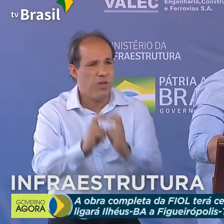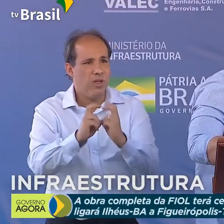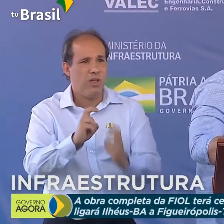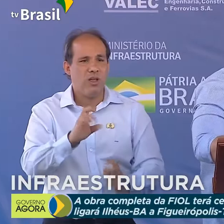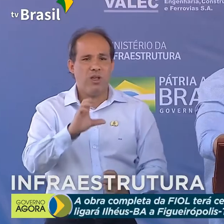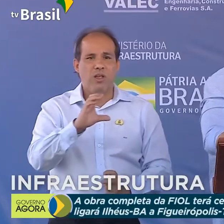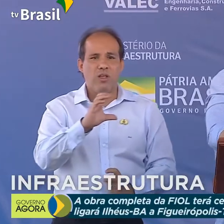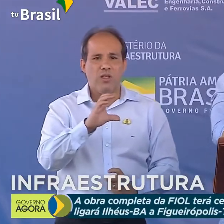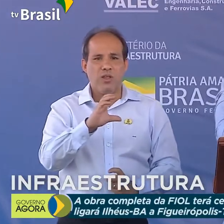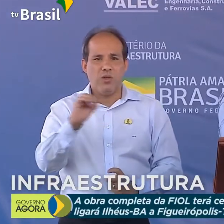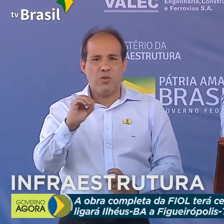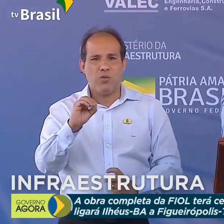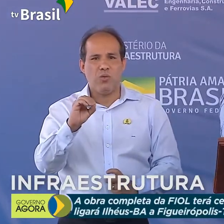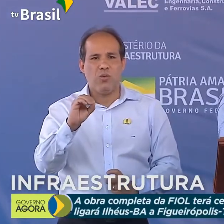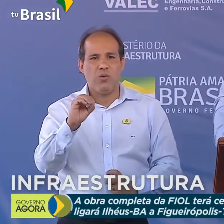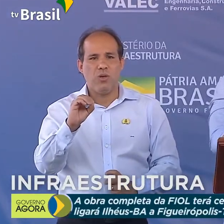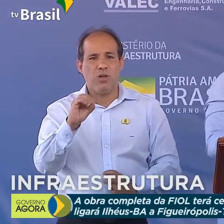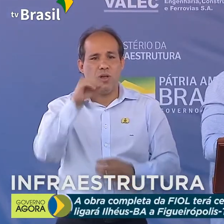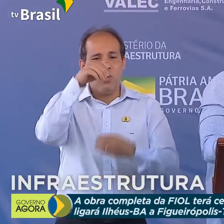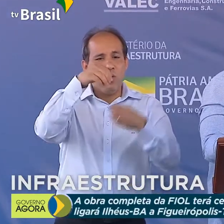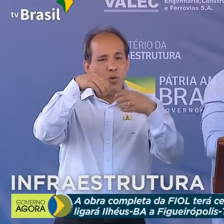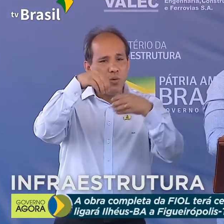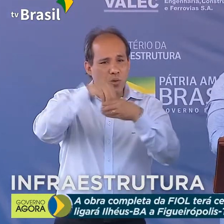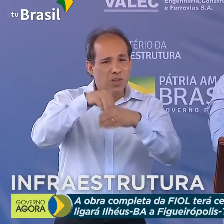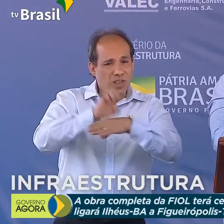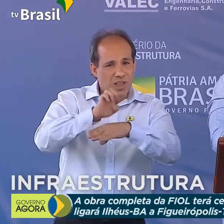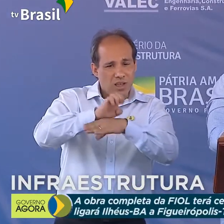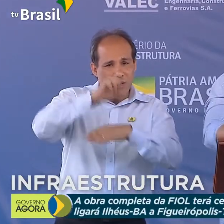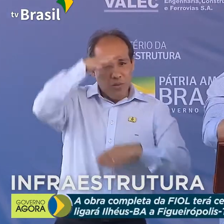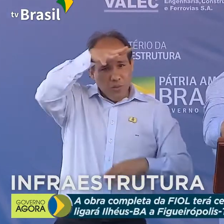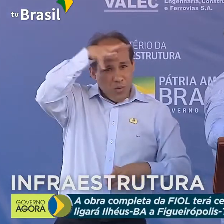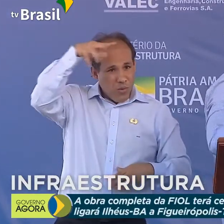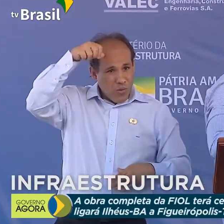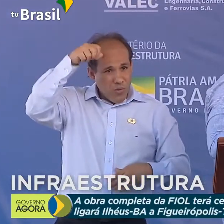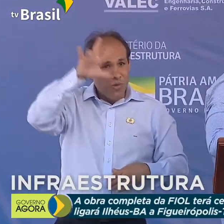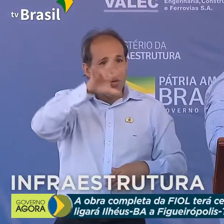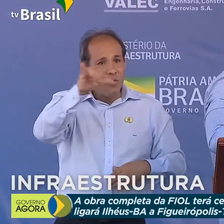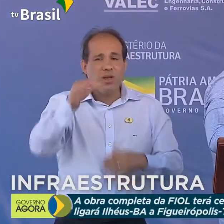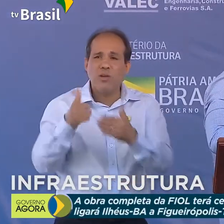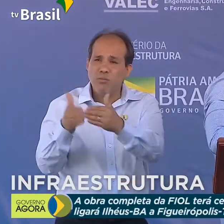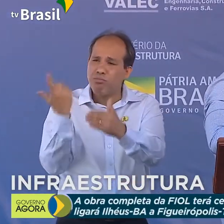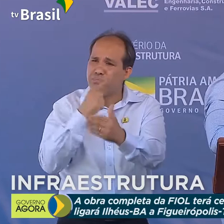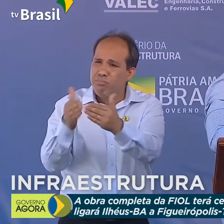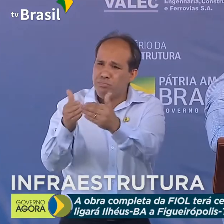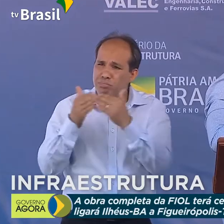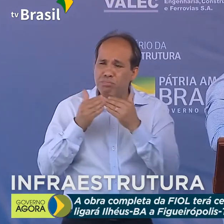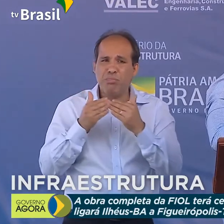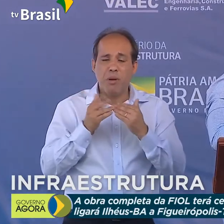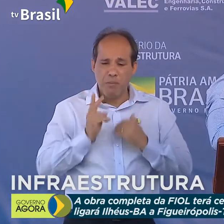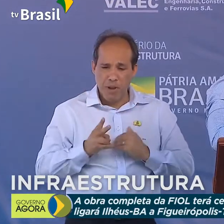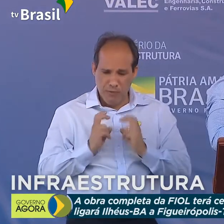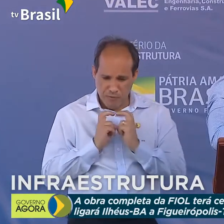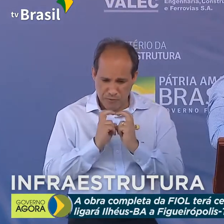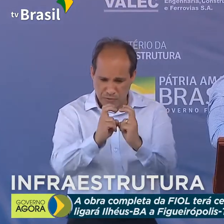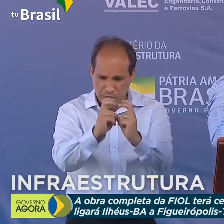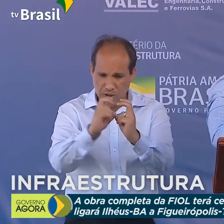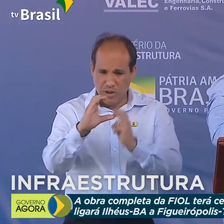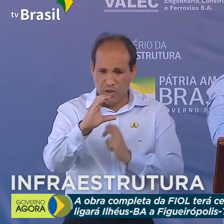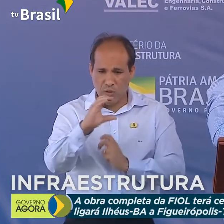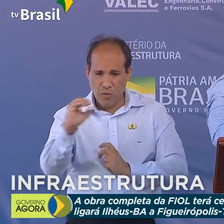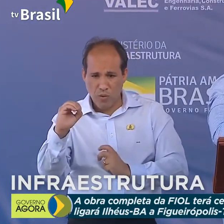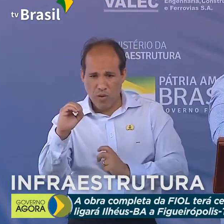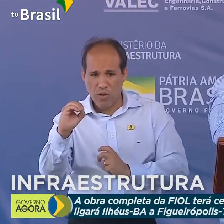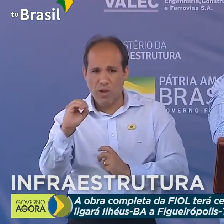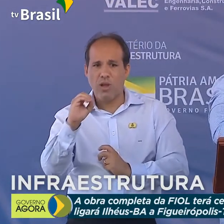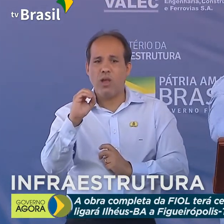Centro-Oeste, no Mato Grosso, em breve nós teremos uma concessão que vai pegar desde a ferrovia de integração do Centro-Oeste e